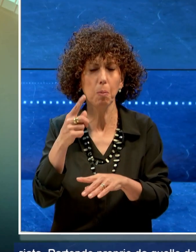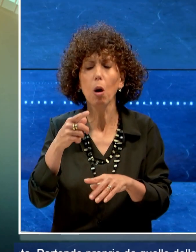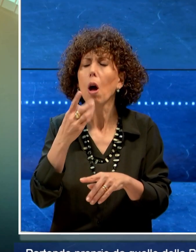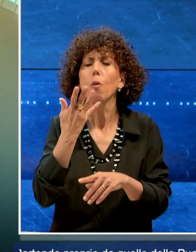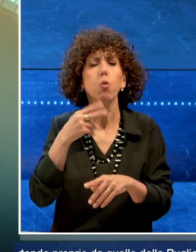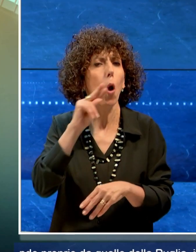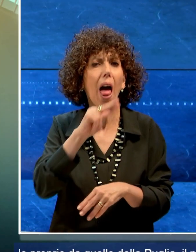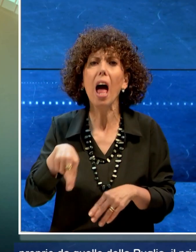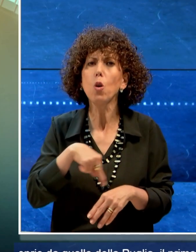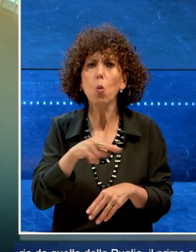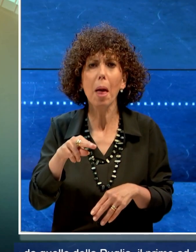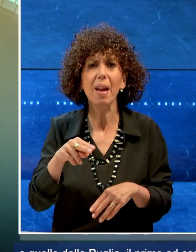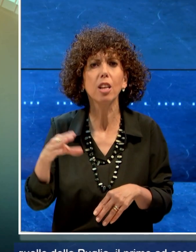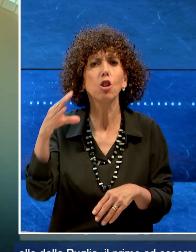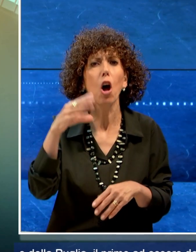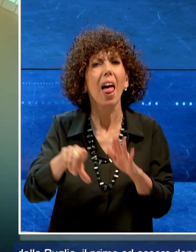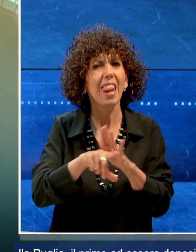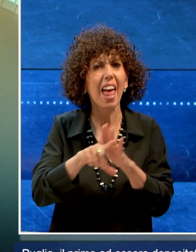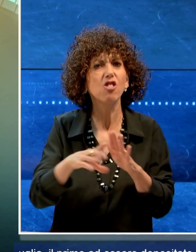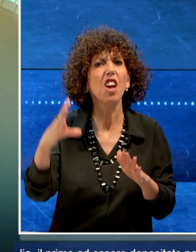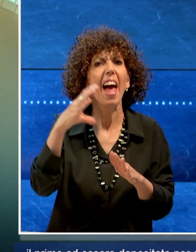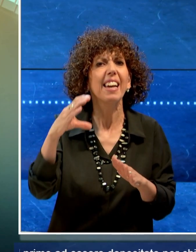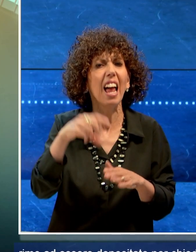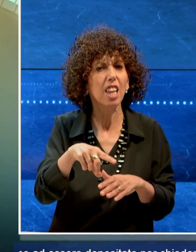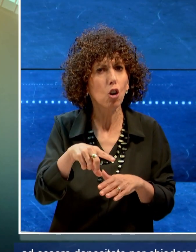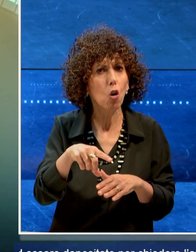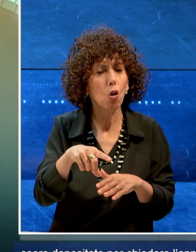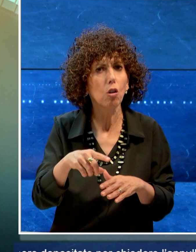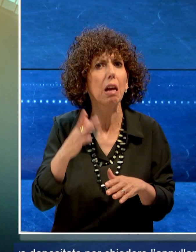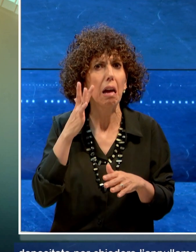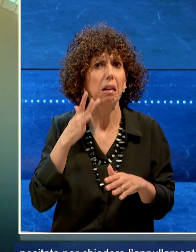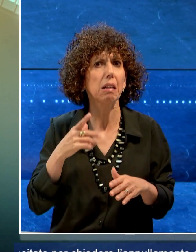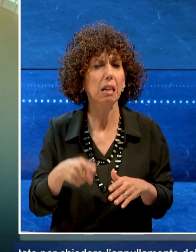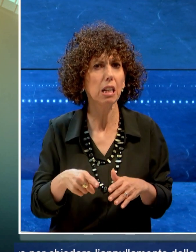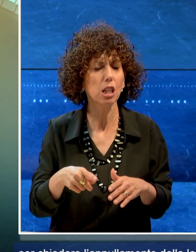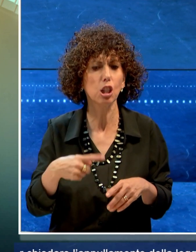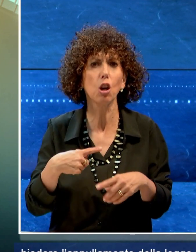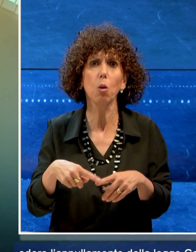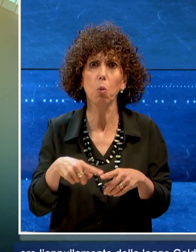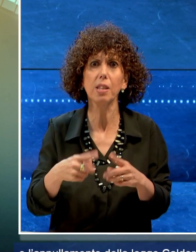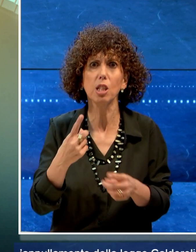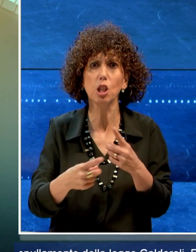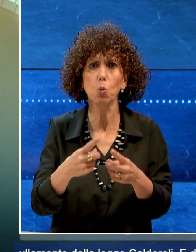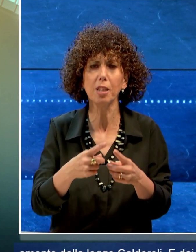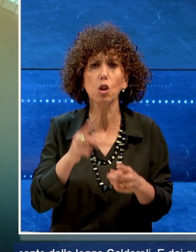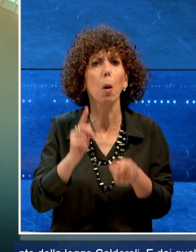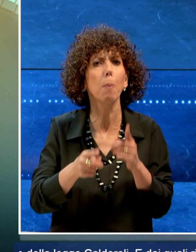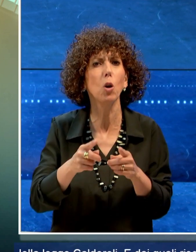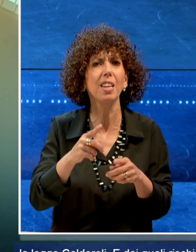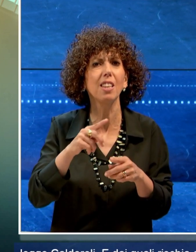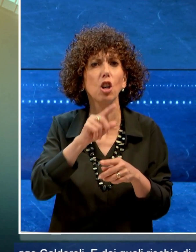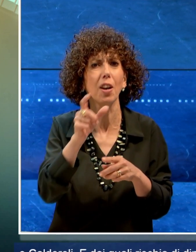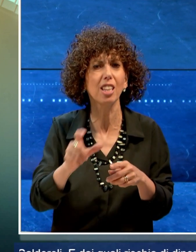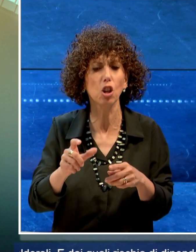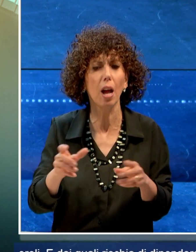'annullamento della legge Calderoli ed è quali rischia di dipendere una partita politica nazionale tra i vari